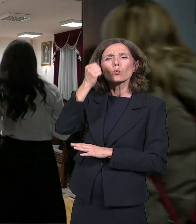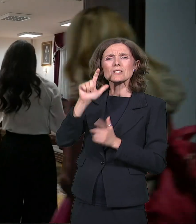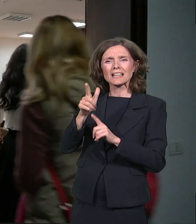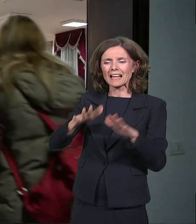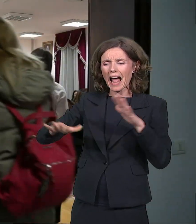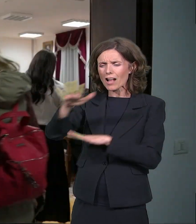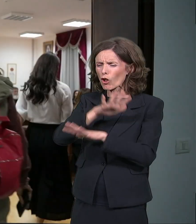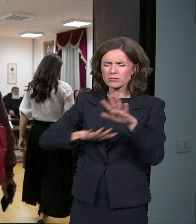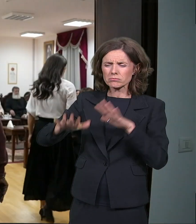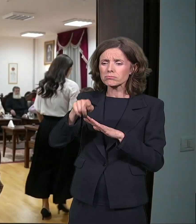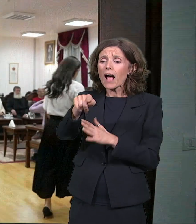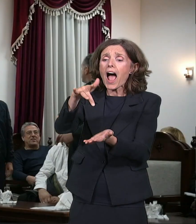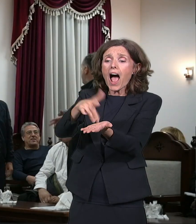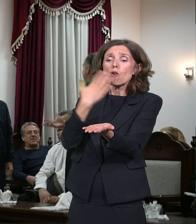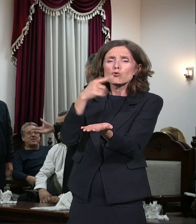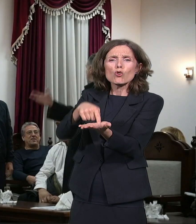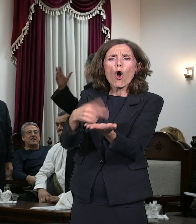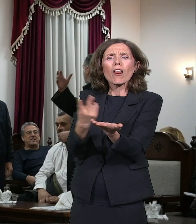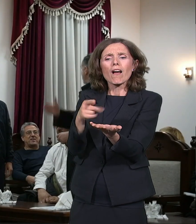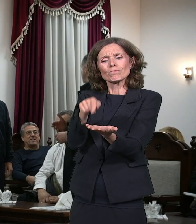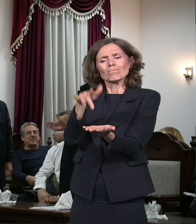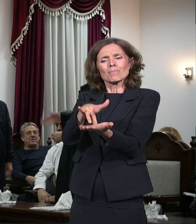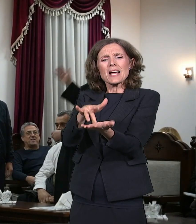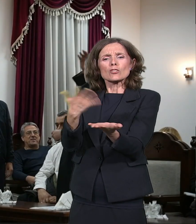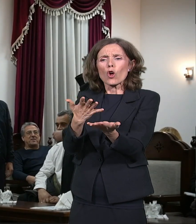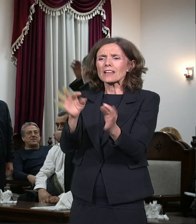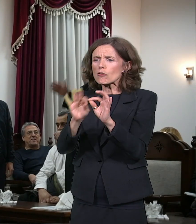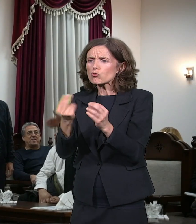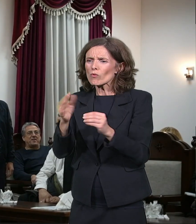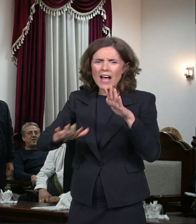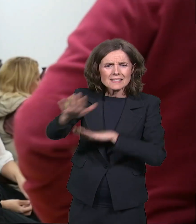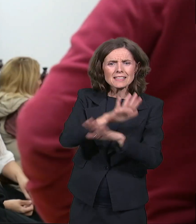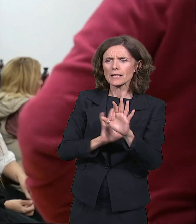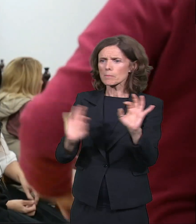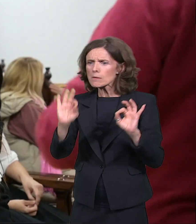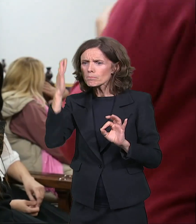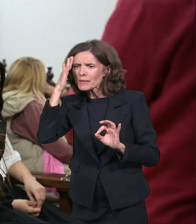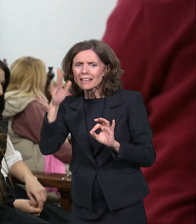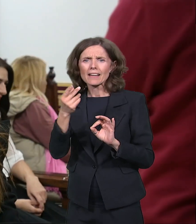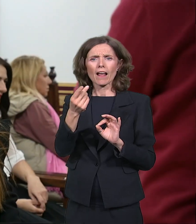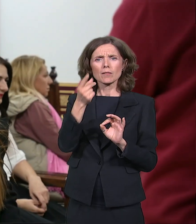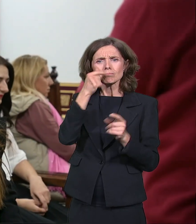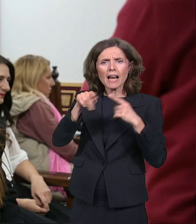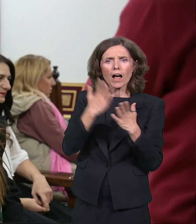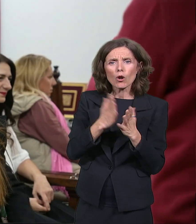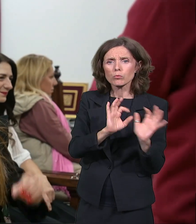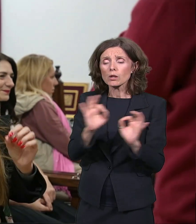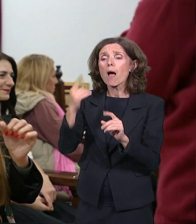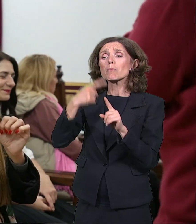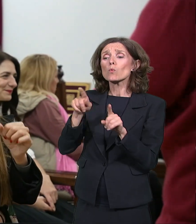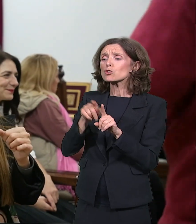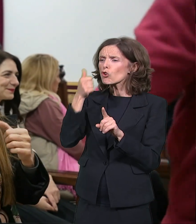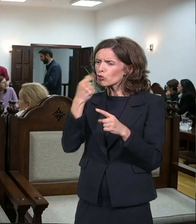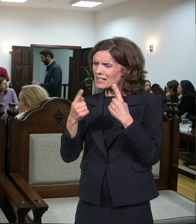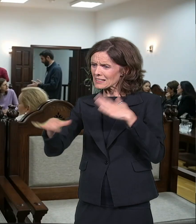nacionalnog života. Štitila srpske nacionalne interese, brinula o bezbednosti stanovništva i obeveštavala srpsku vladu o